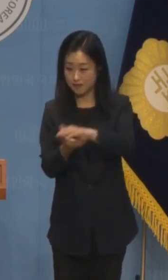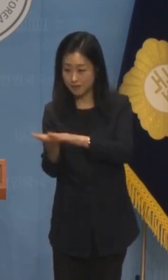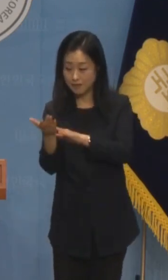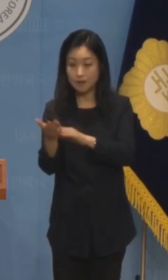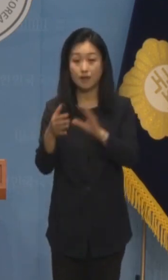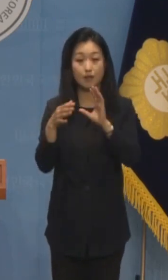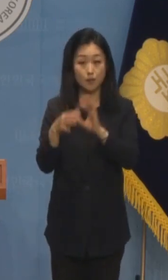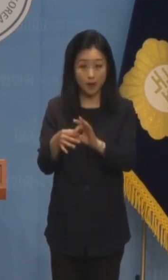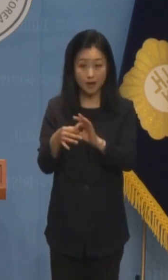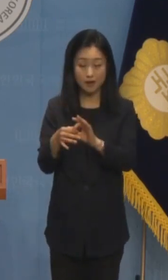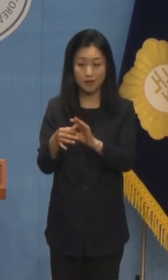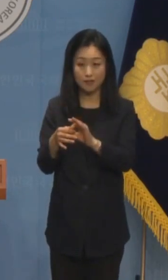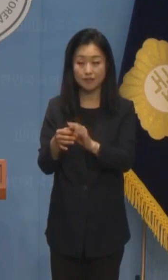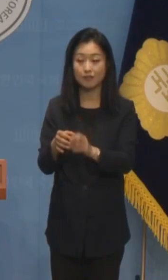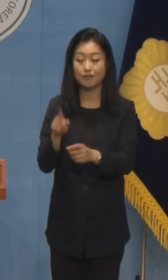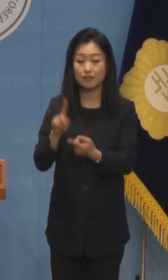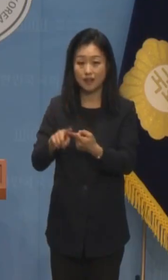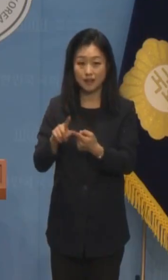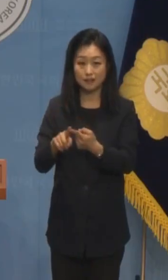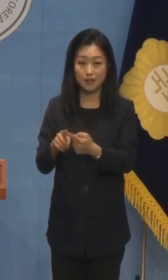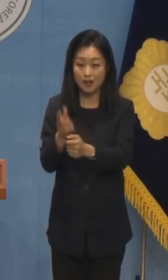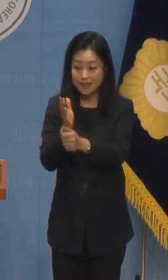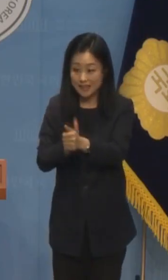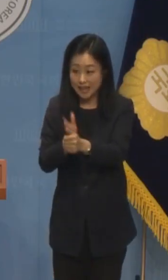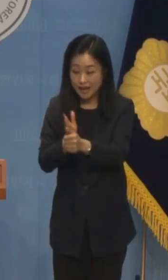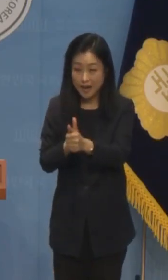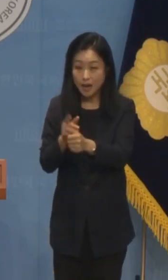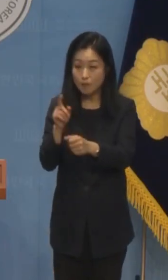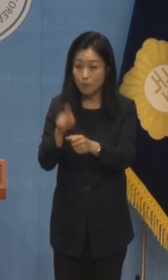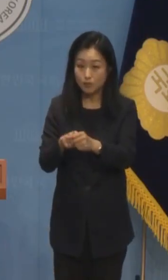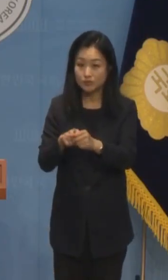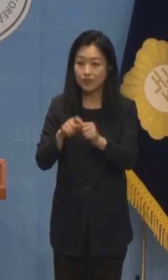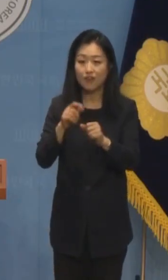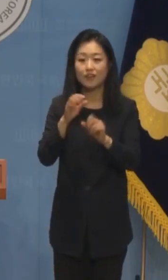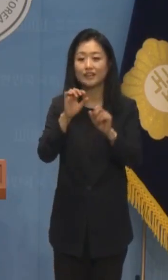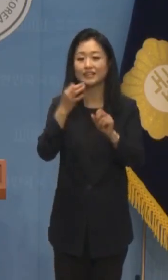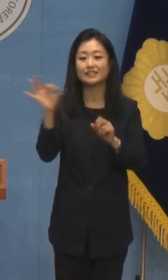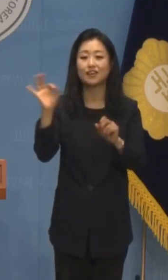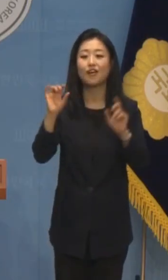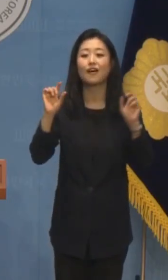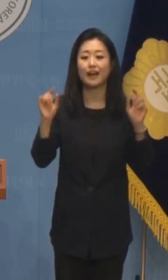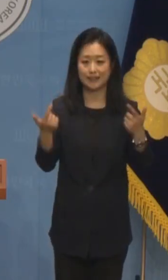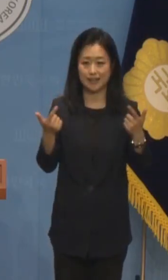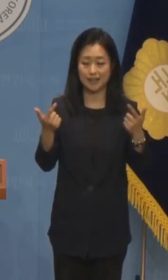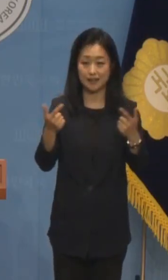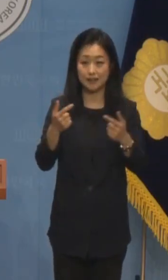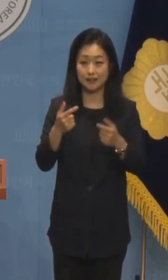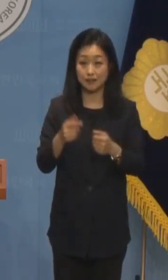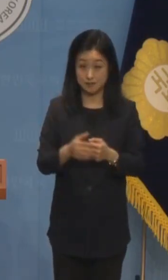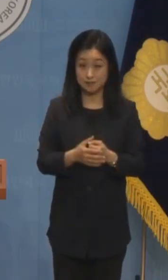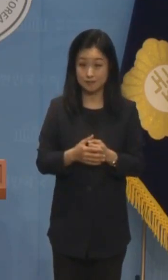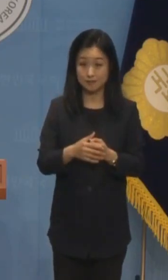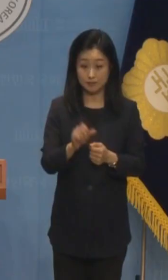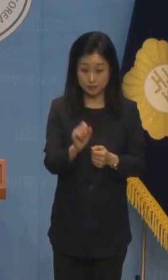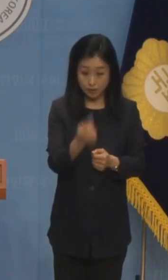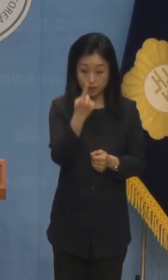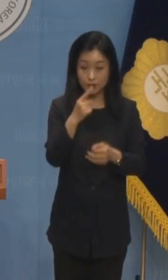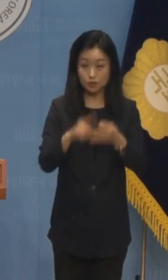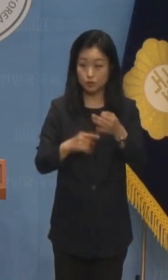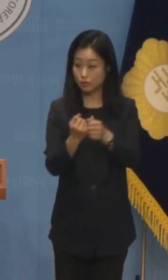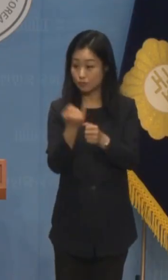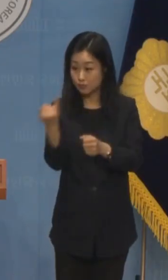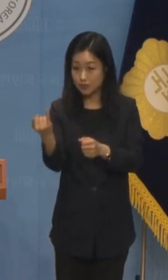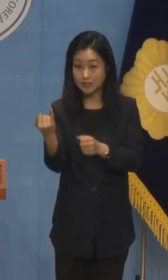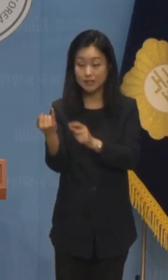관련성과 대가성을 인정하지 않는다는 것입니다. 그렇게 되어야 배우자의 금품 수술을 신고하지